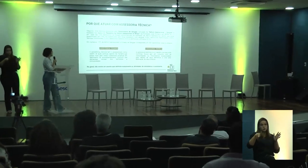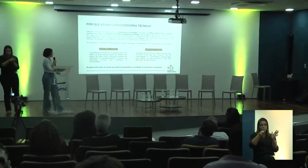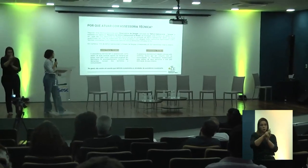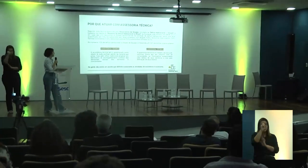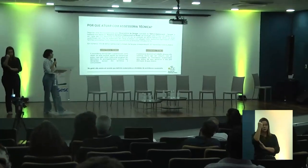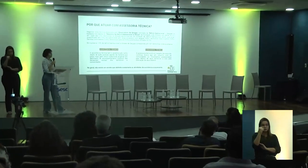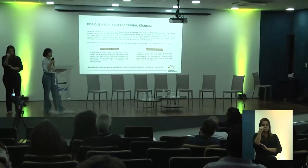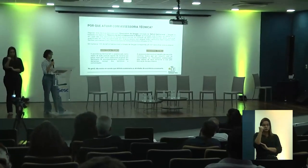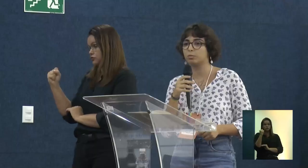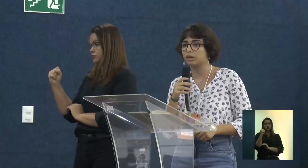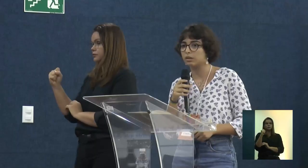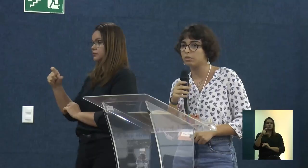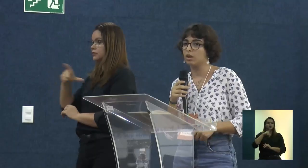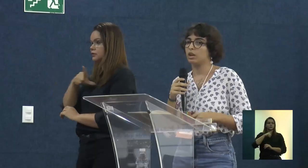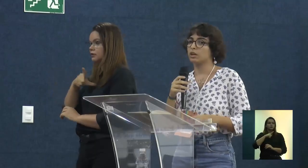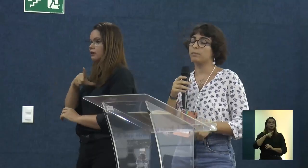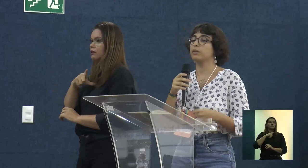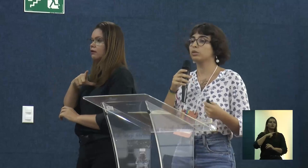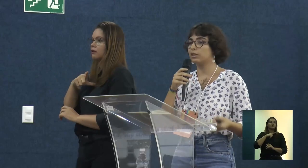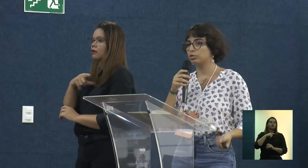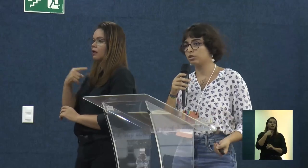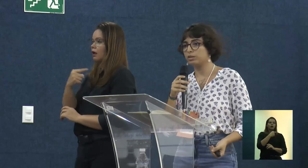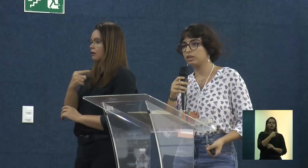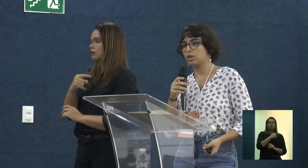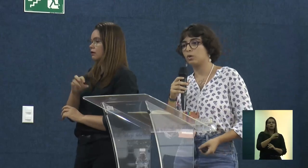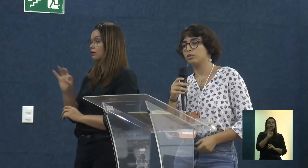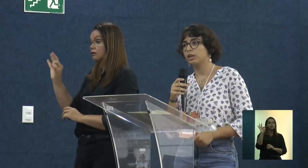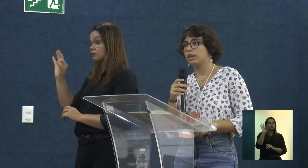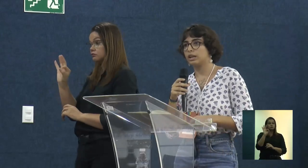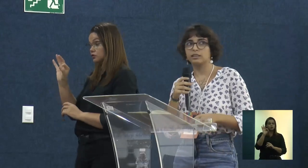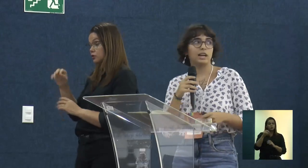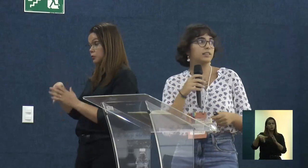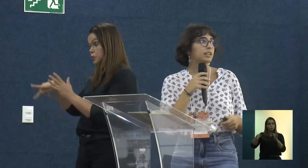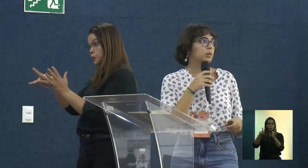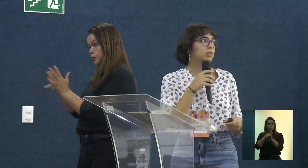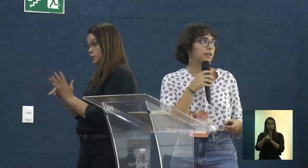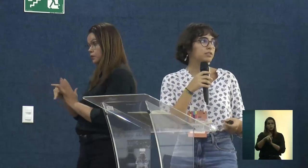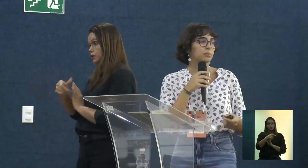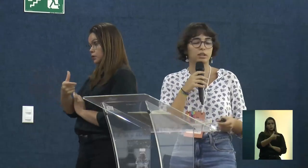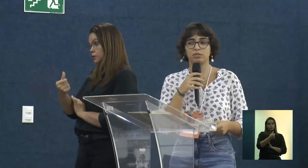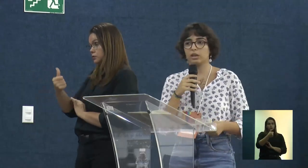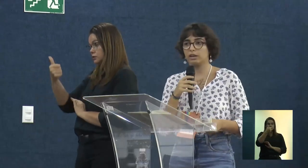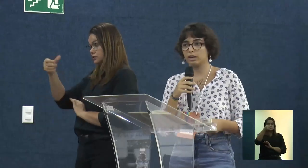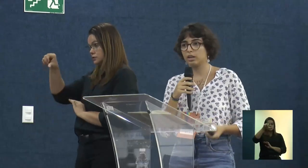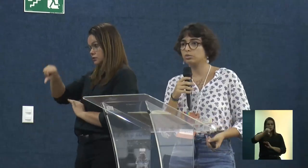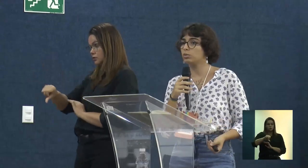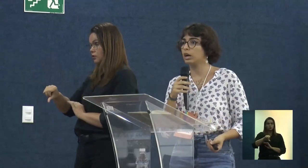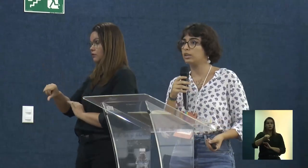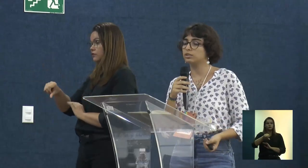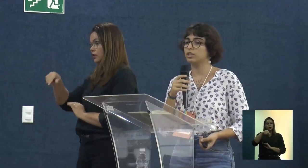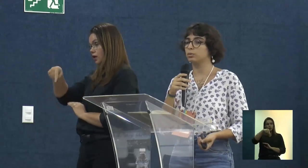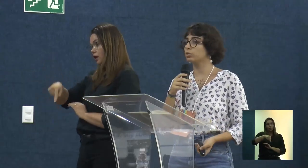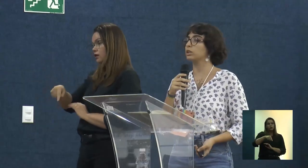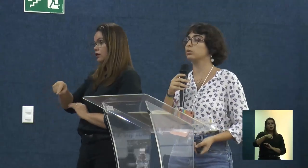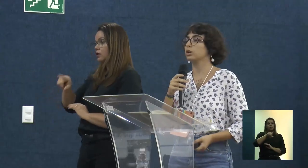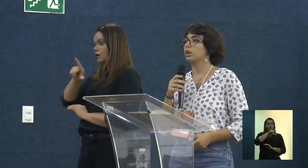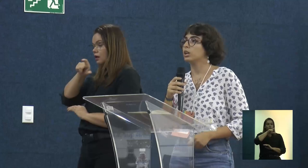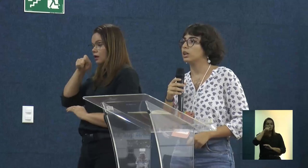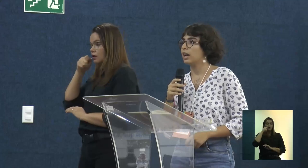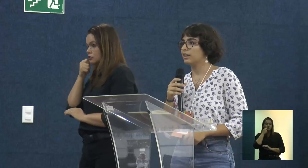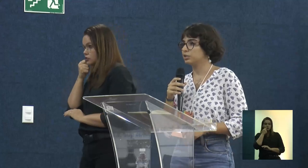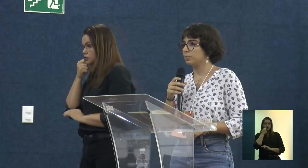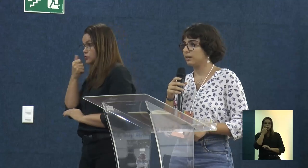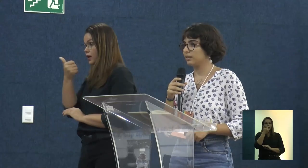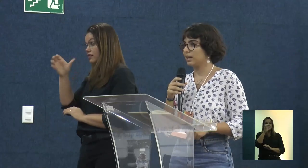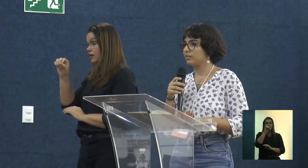habitacional do Brasil da Fundação João Pinheiro, que pega um dado de 2019 e que traz que o déficit habitacional em Aracaju é de 10%.